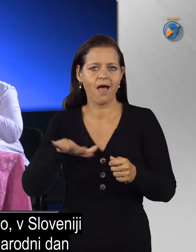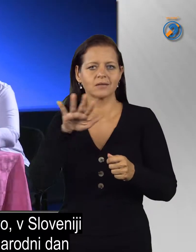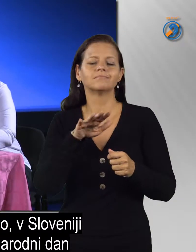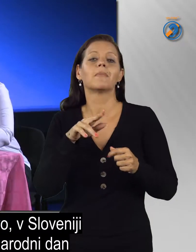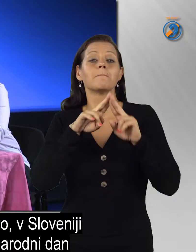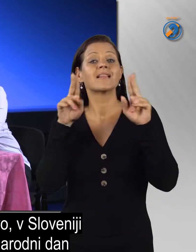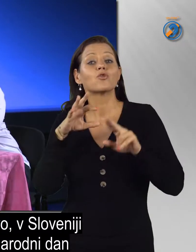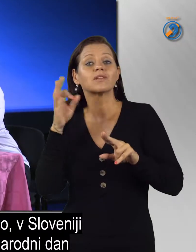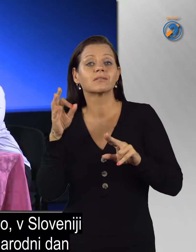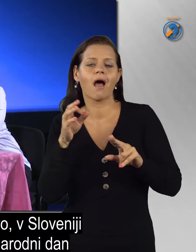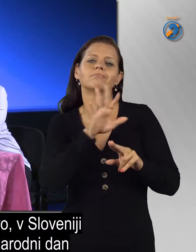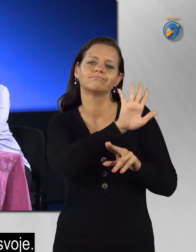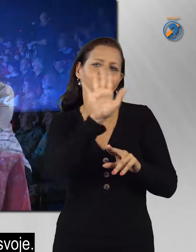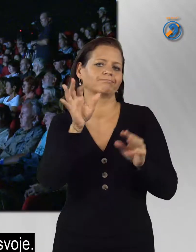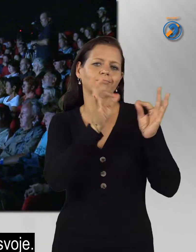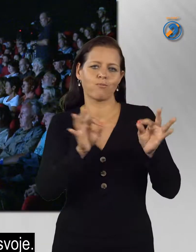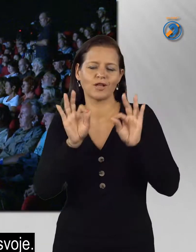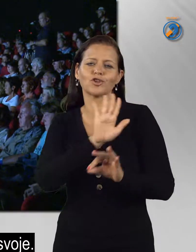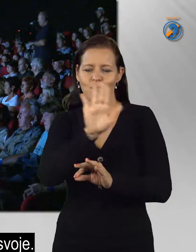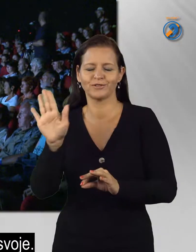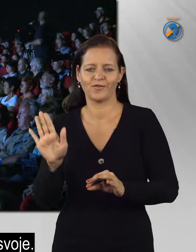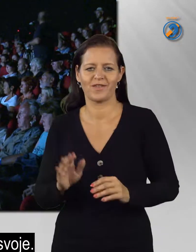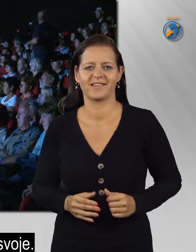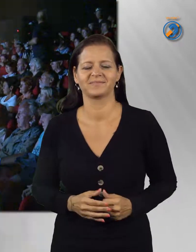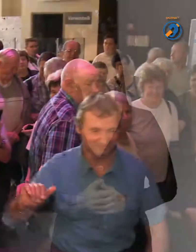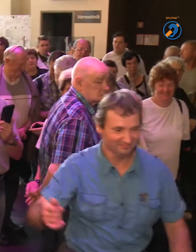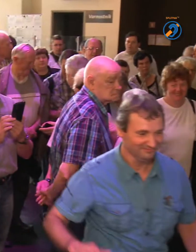Mednarodni dan obeležilo po svoje.